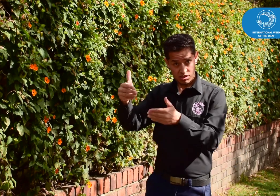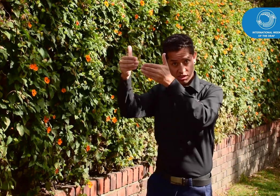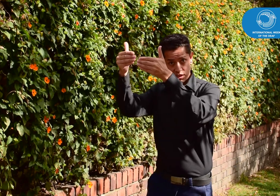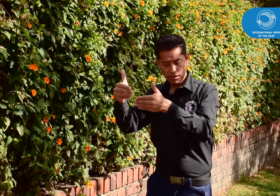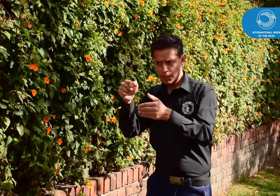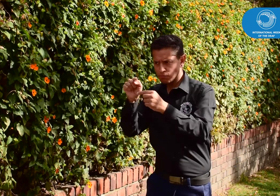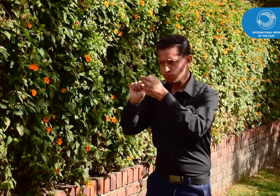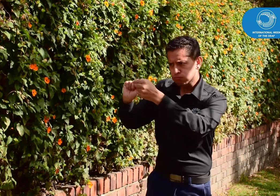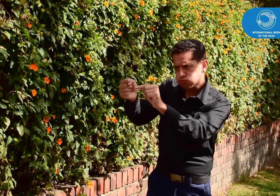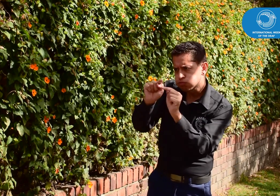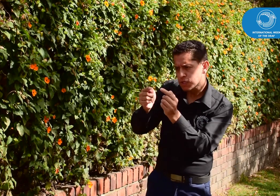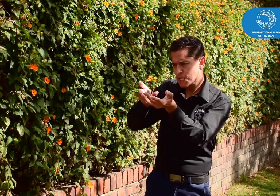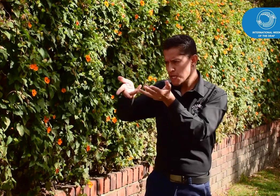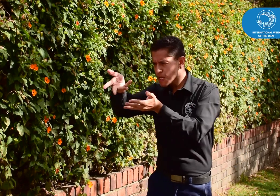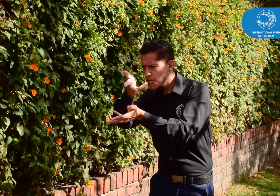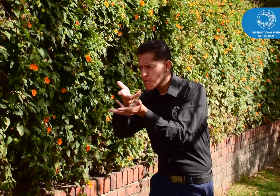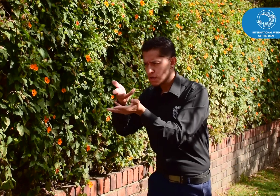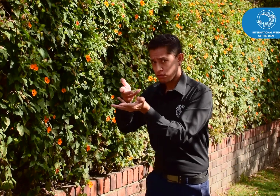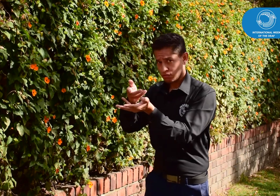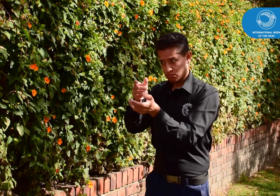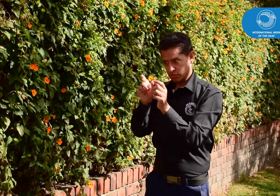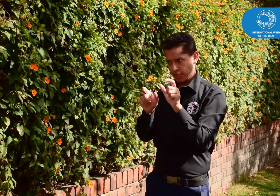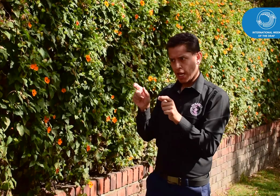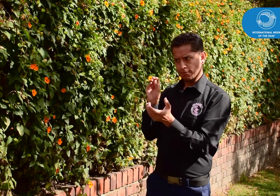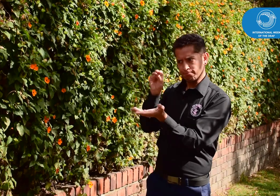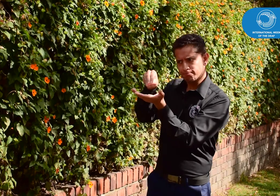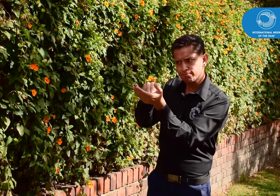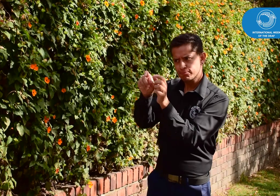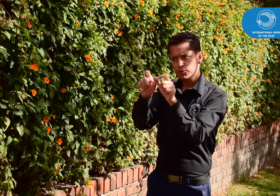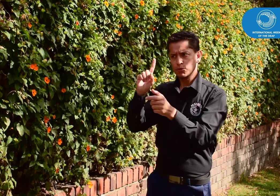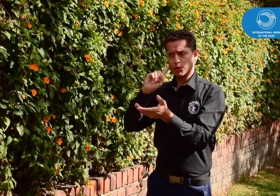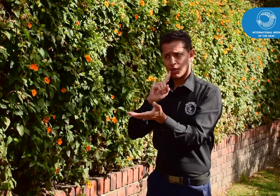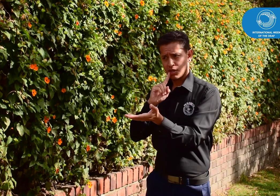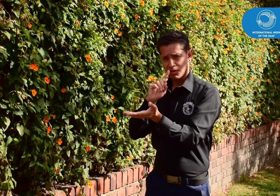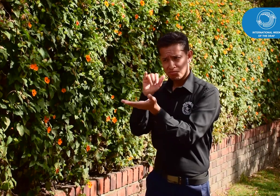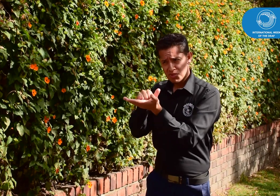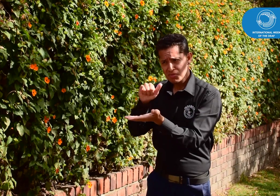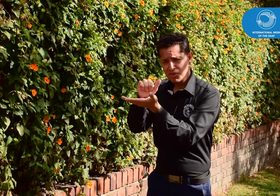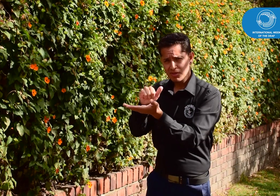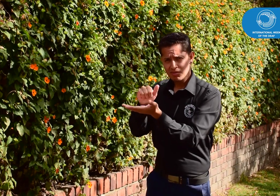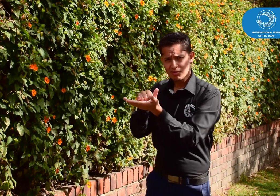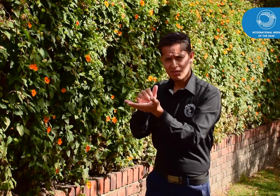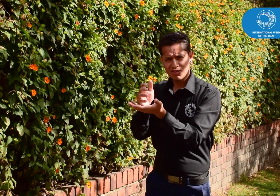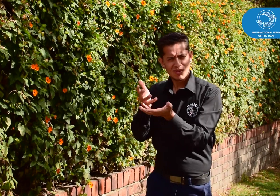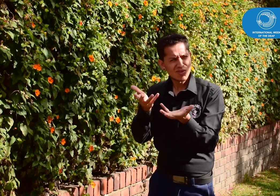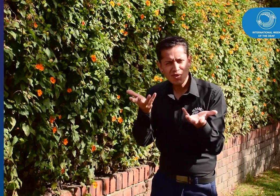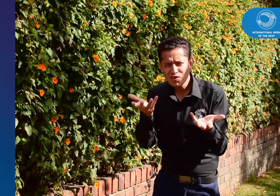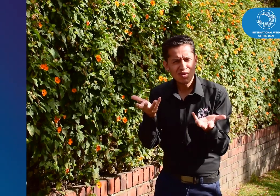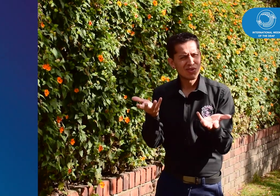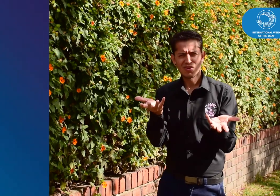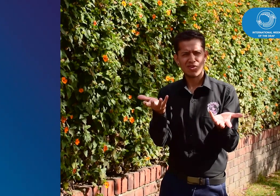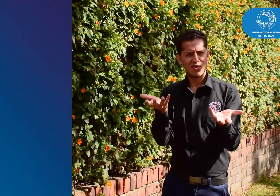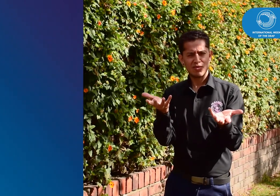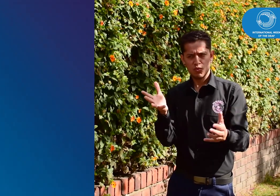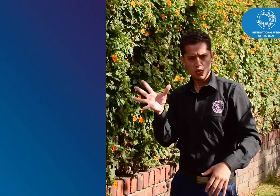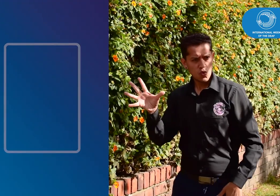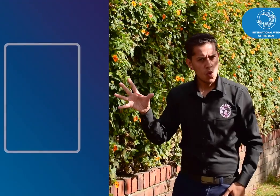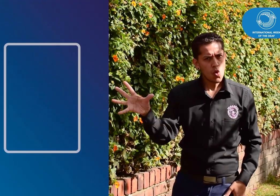con discapacidad, como siempre se ha venido haciendo. En todas las agendas se deben incluir a las personas